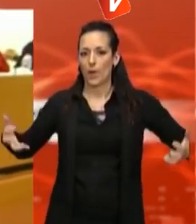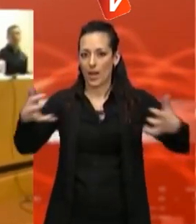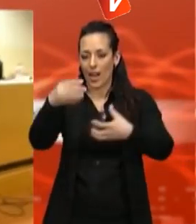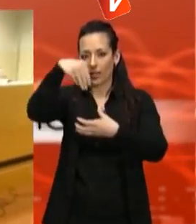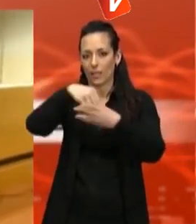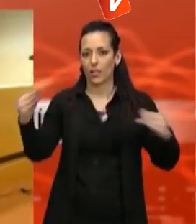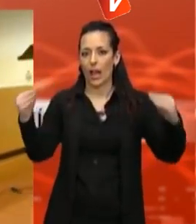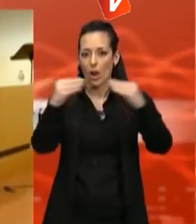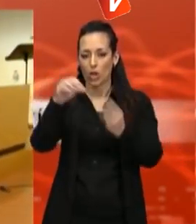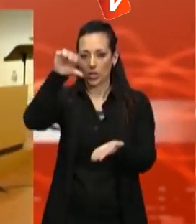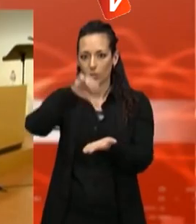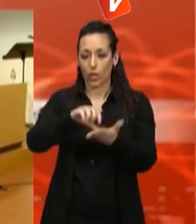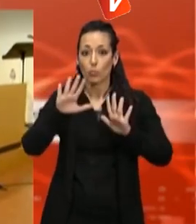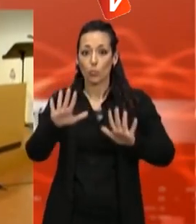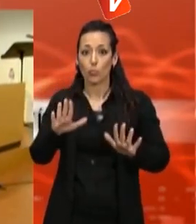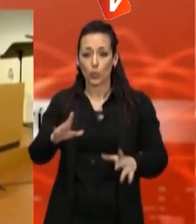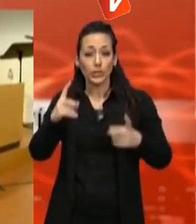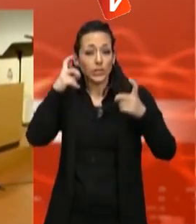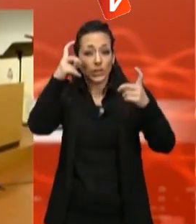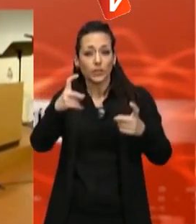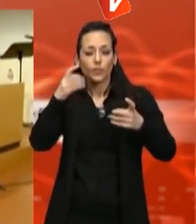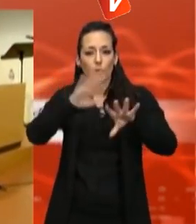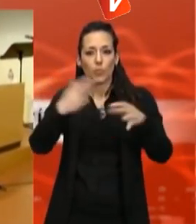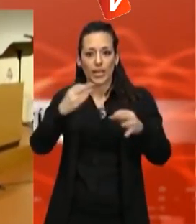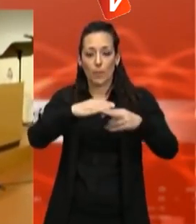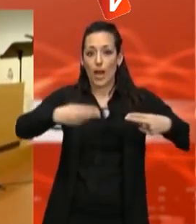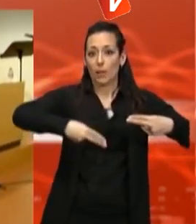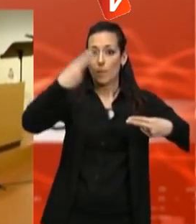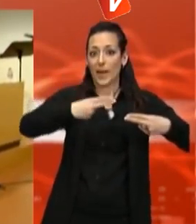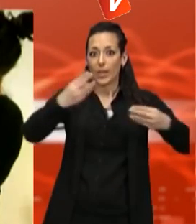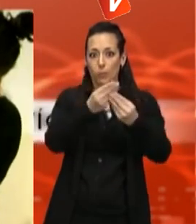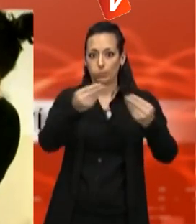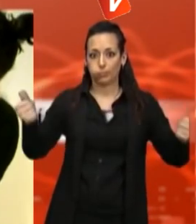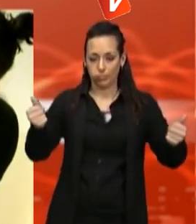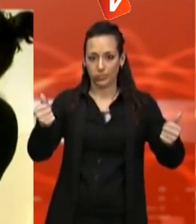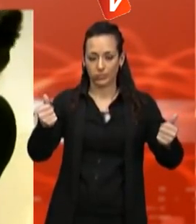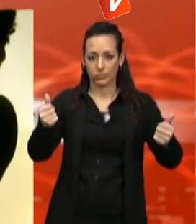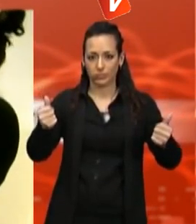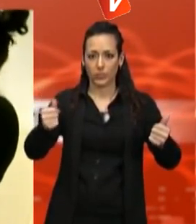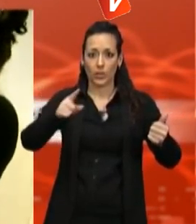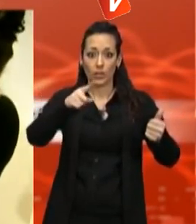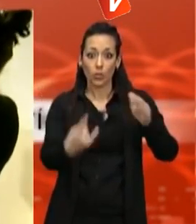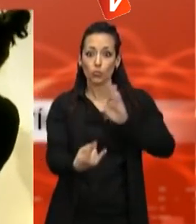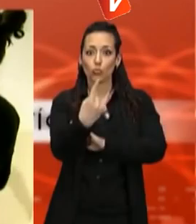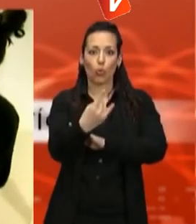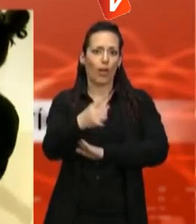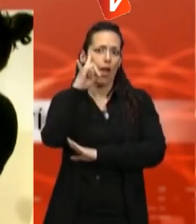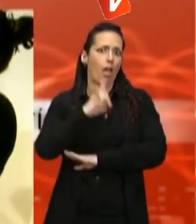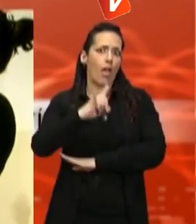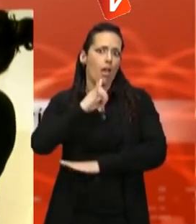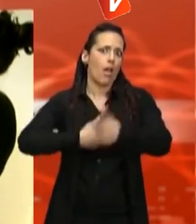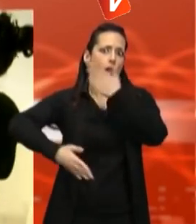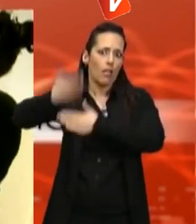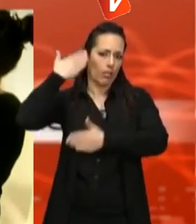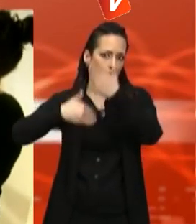'esforç per avançar en l'eliminació de barreres arquitectòniques i psicològiques és molt més antic. Totes les actuacions es deriven